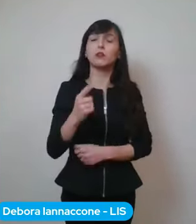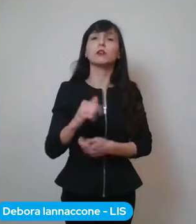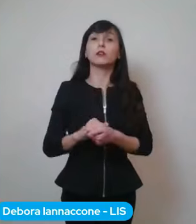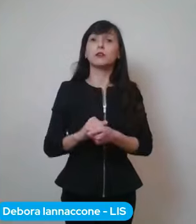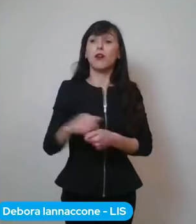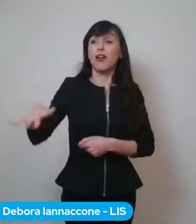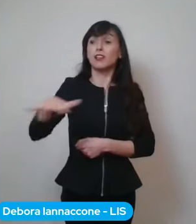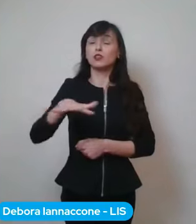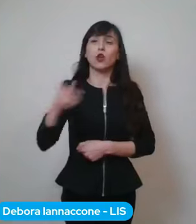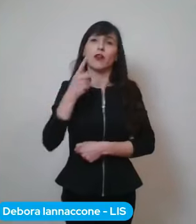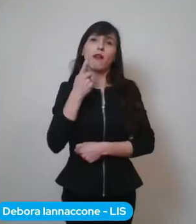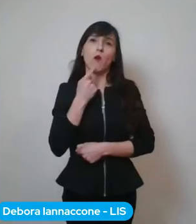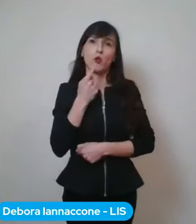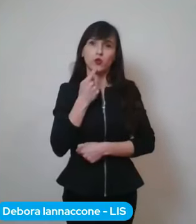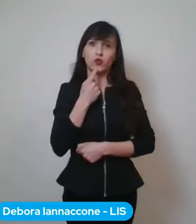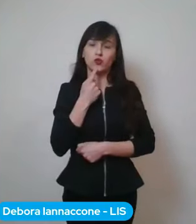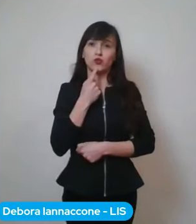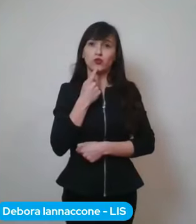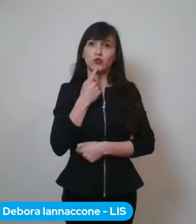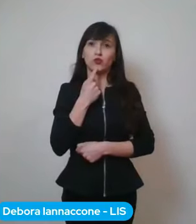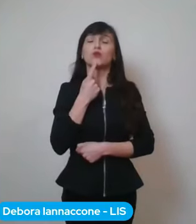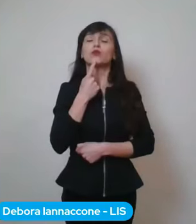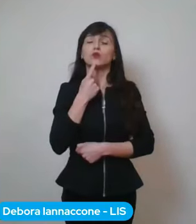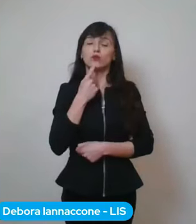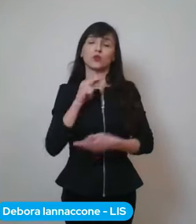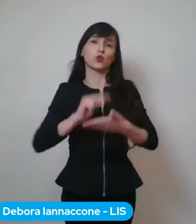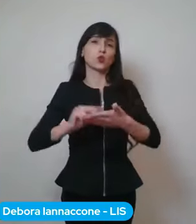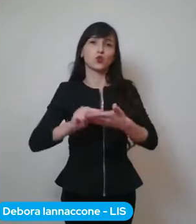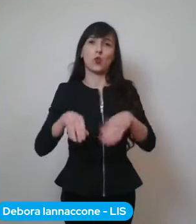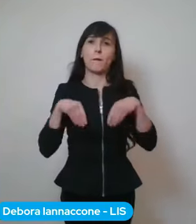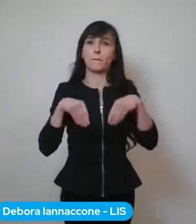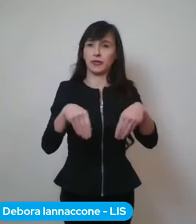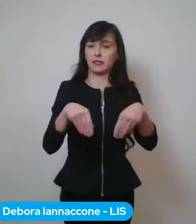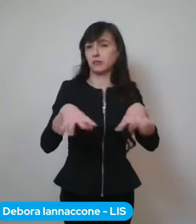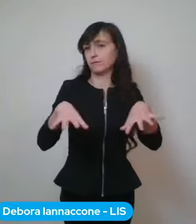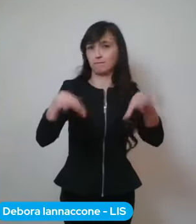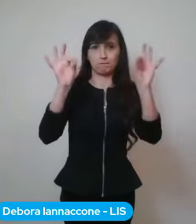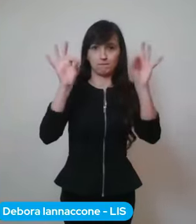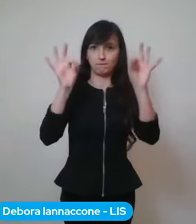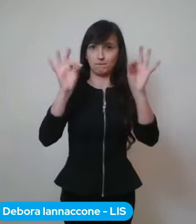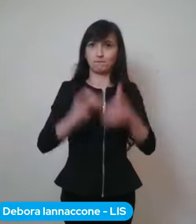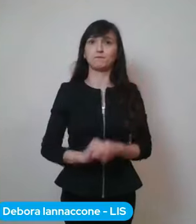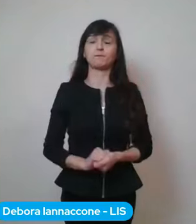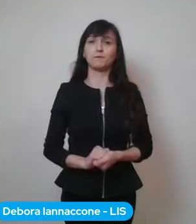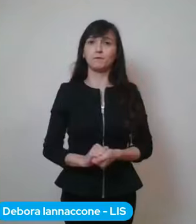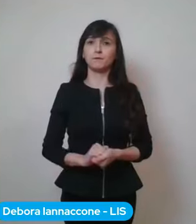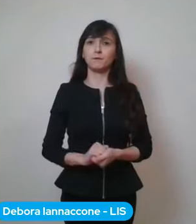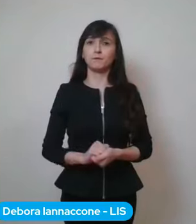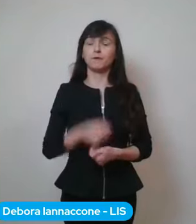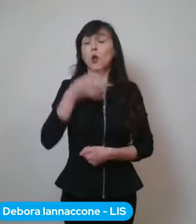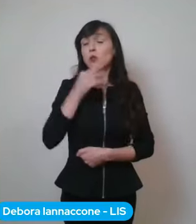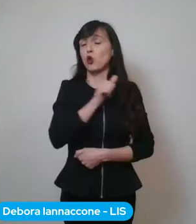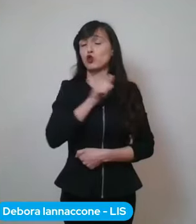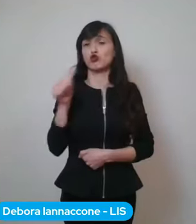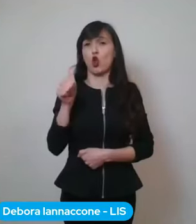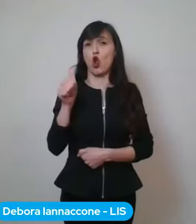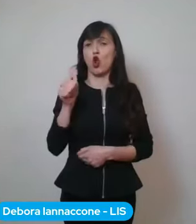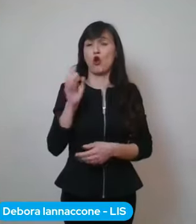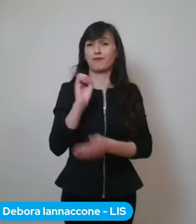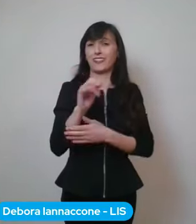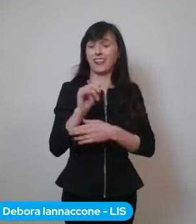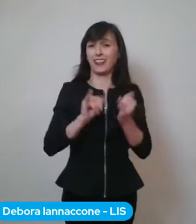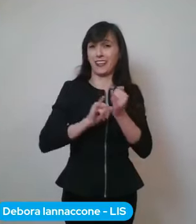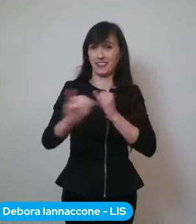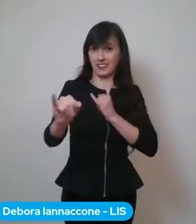le attività in presenza e quindi potrà essere effettuata solamente la didattica a distanza.